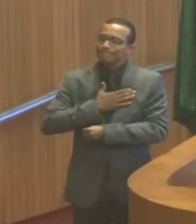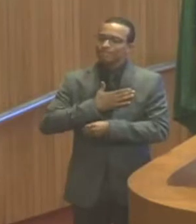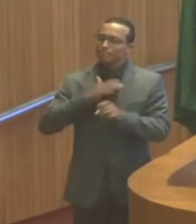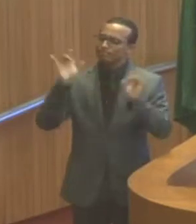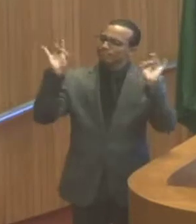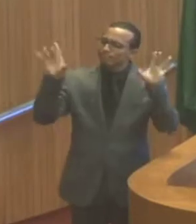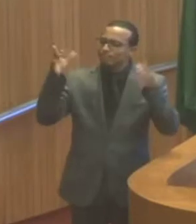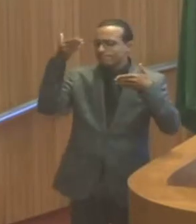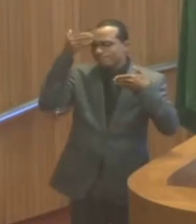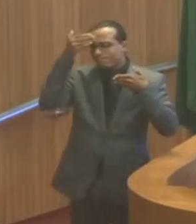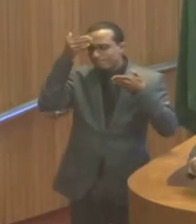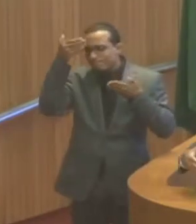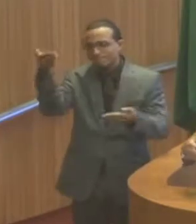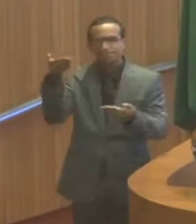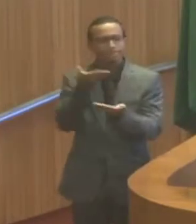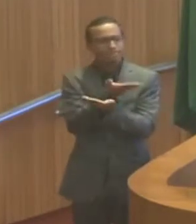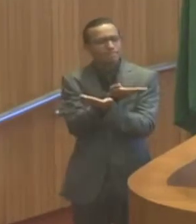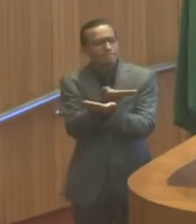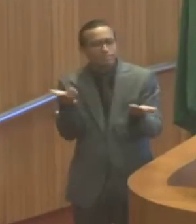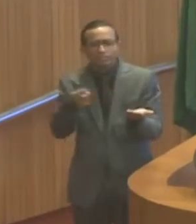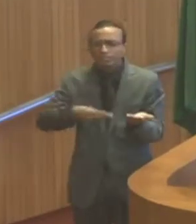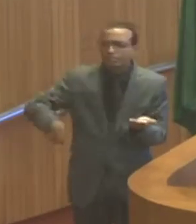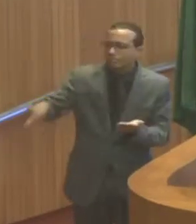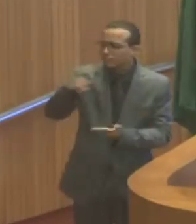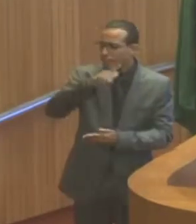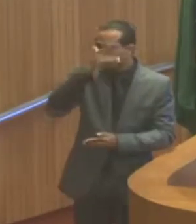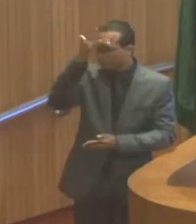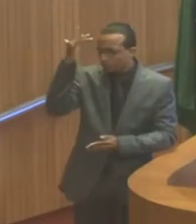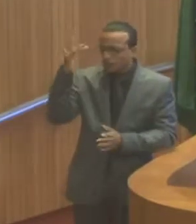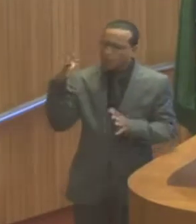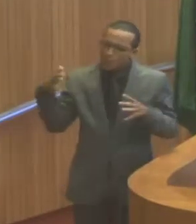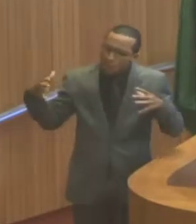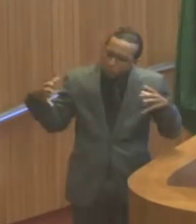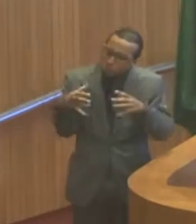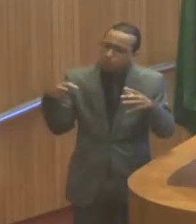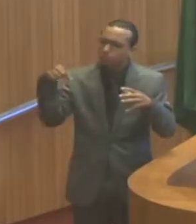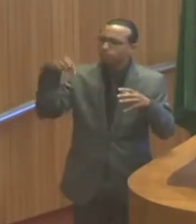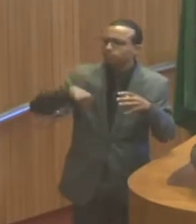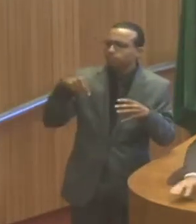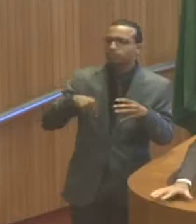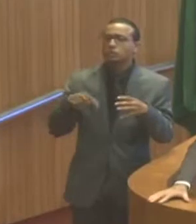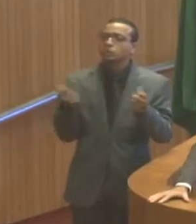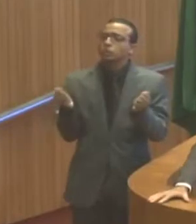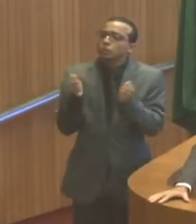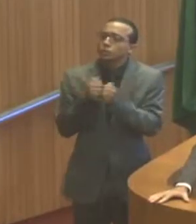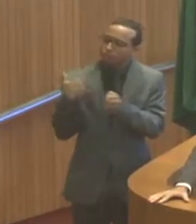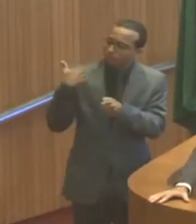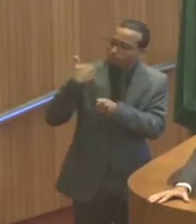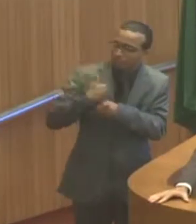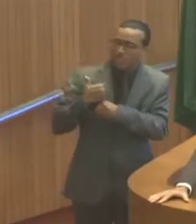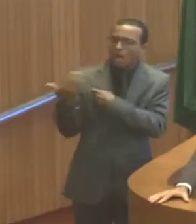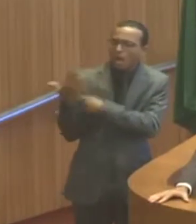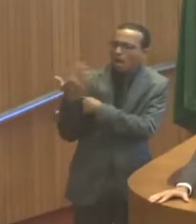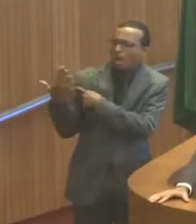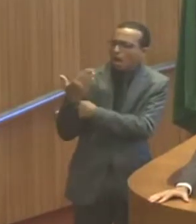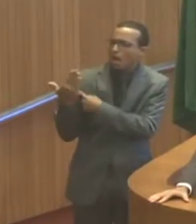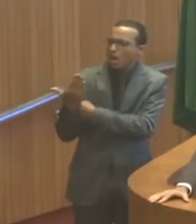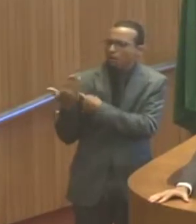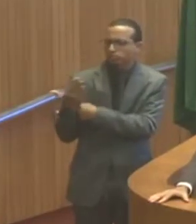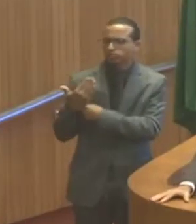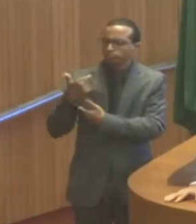gratidão a todos aqueles que, aqui, juntamente com o nosso mandato, nos ajudaram a construir.